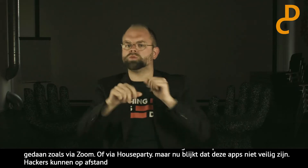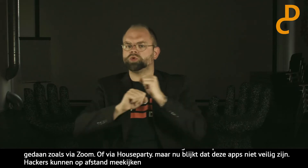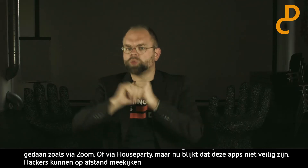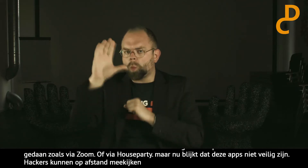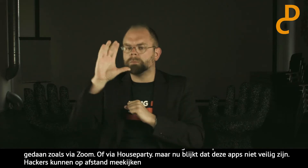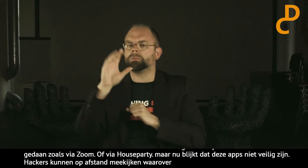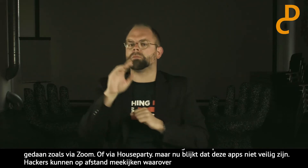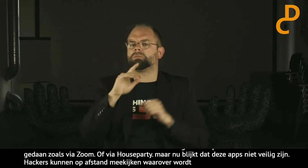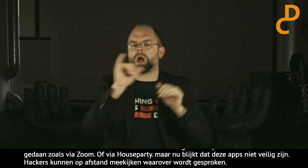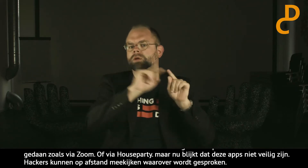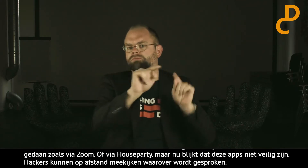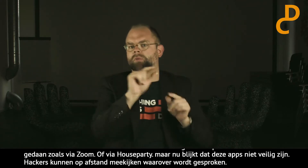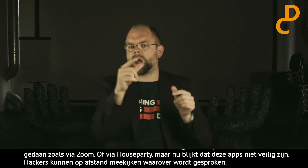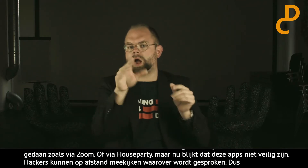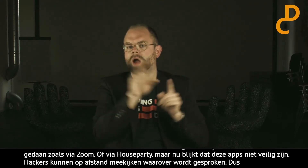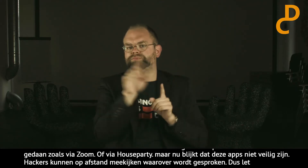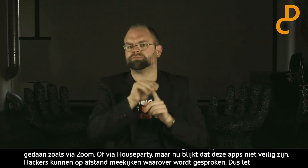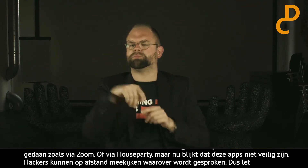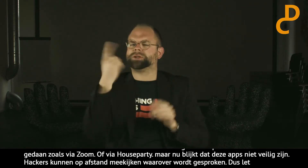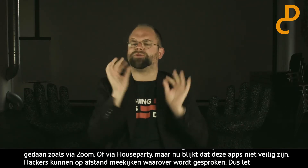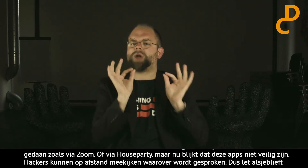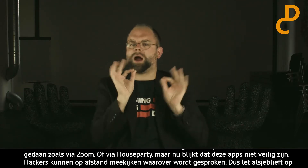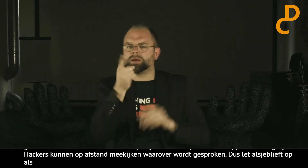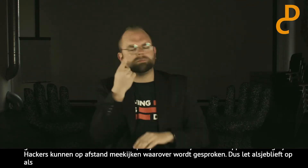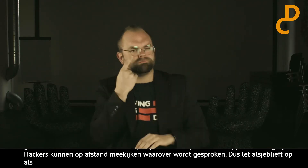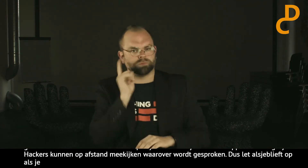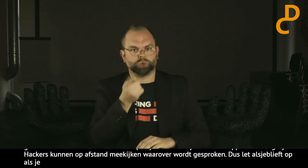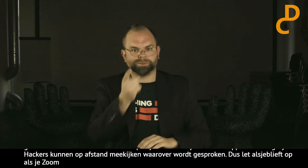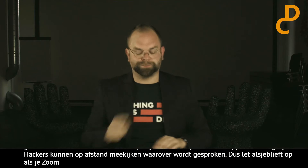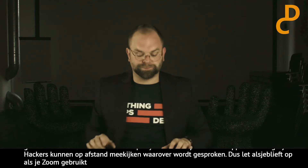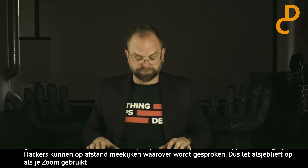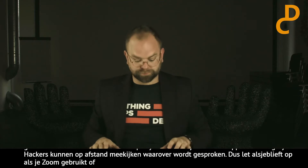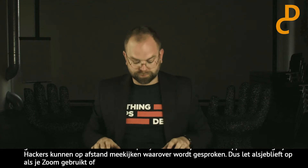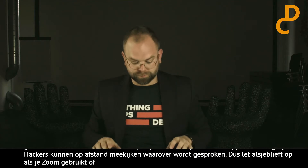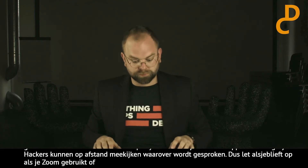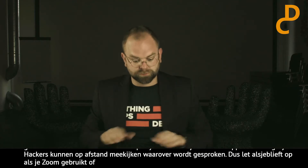alsjeblieft op als je Zoom gebruikt of andere apps. Ga kijken of het wel veilig genoeg is.